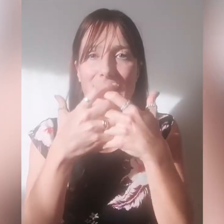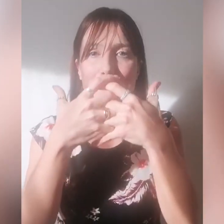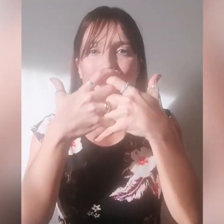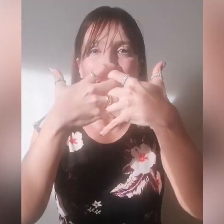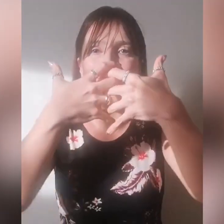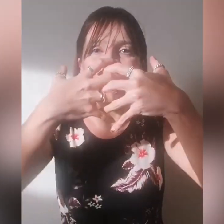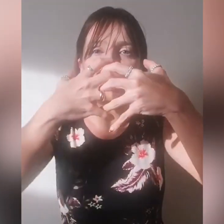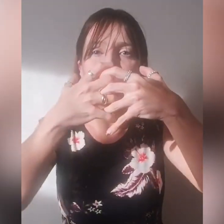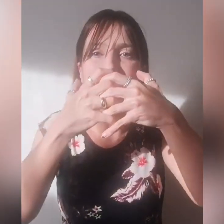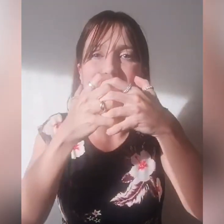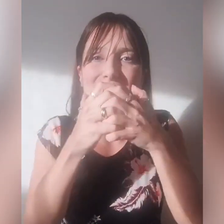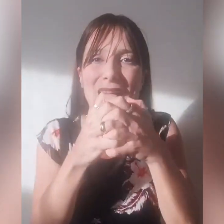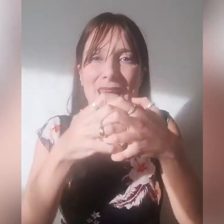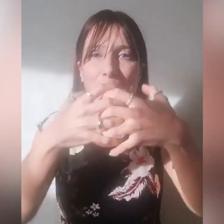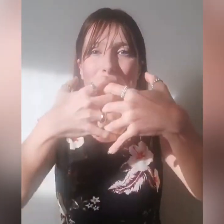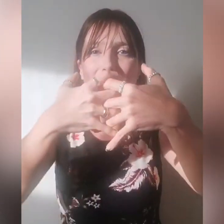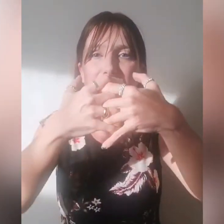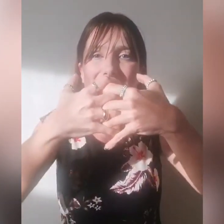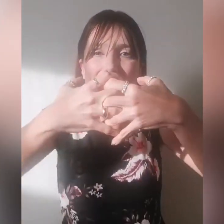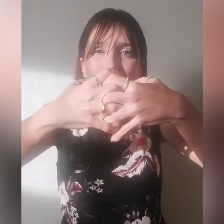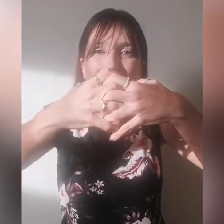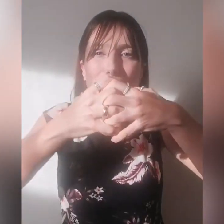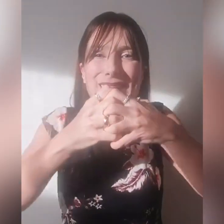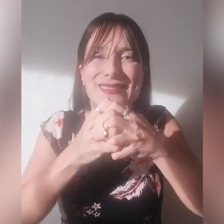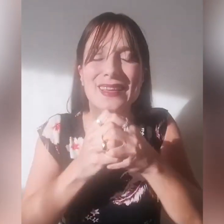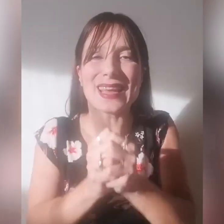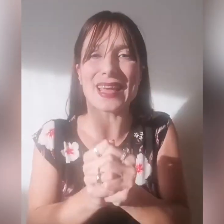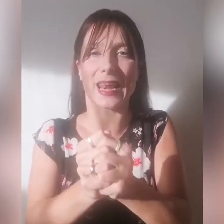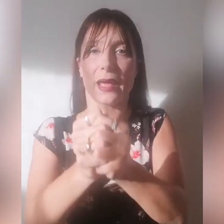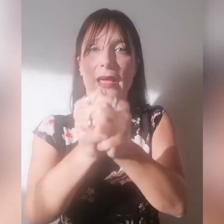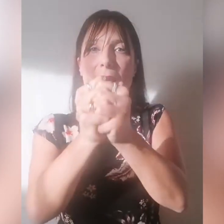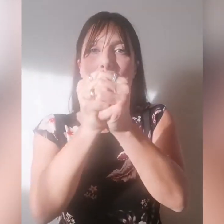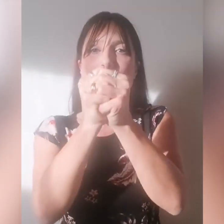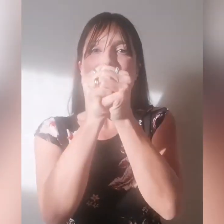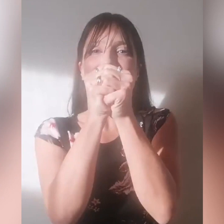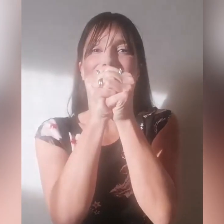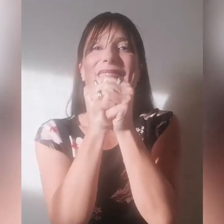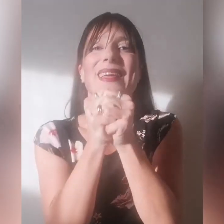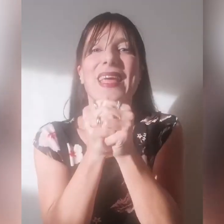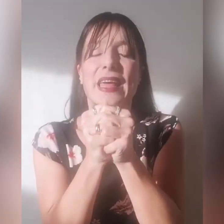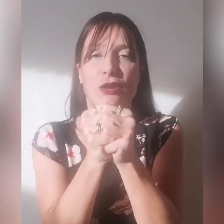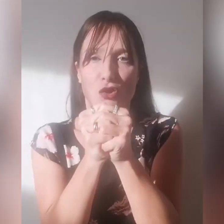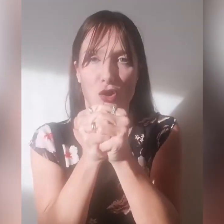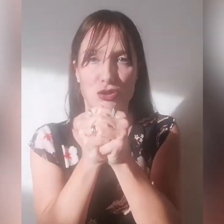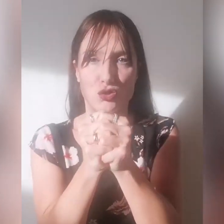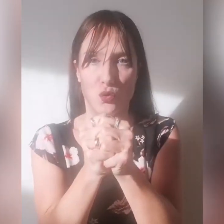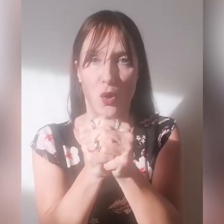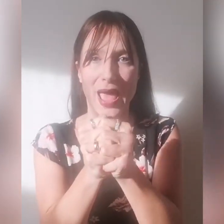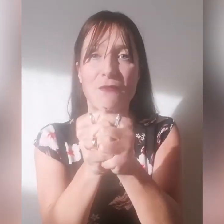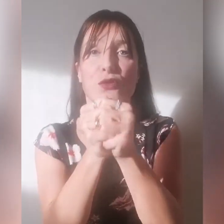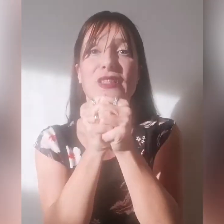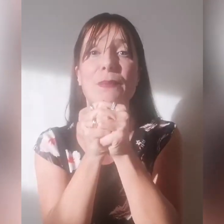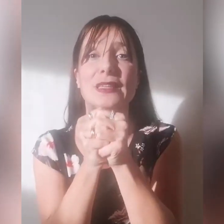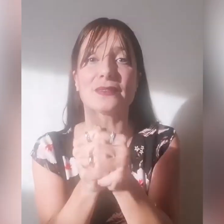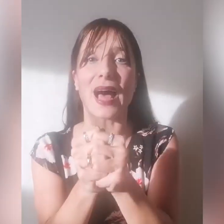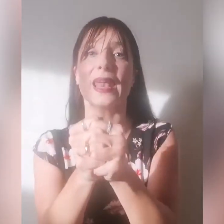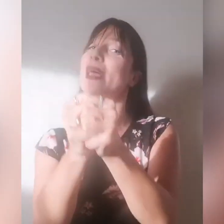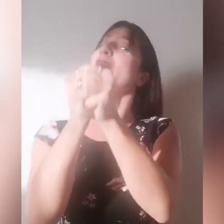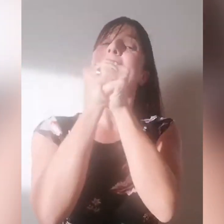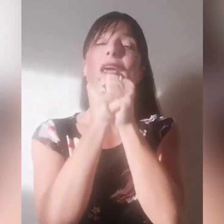Lo per afferrare, per afferrare, per mantenere, per tenere ciò che è suo. È fondamentale che